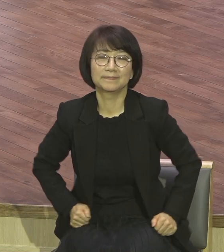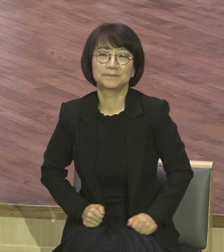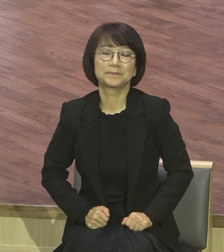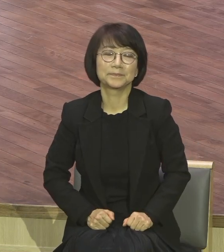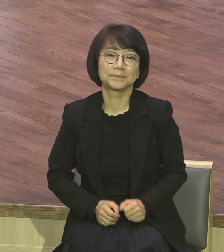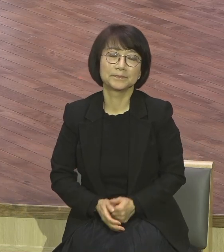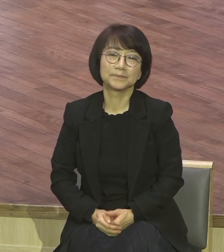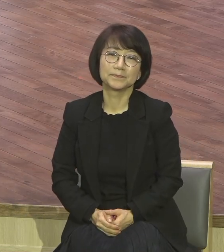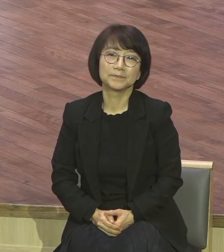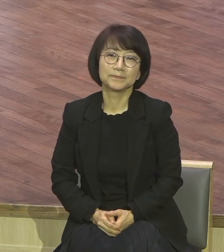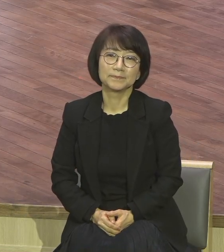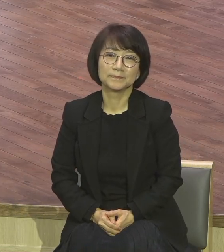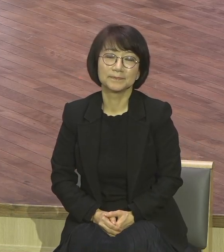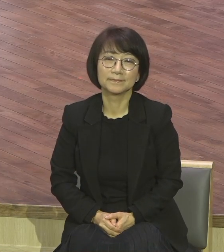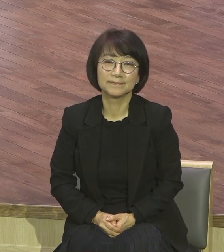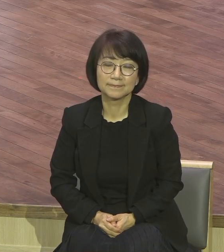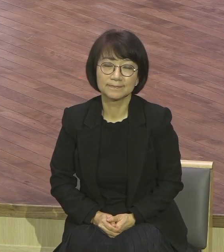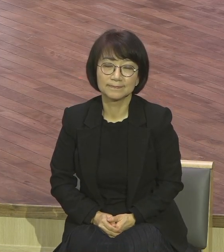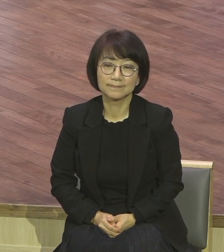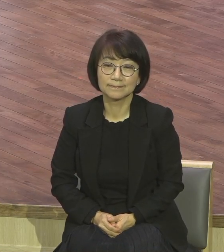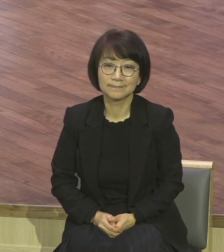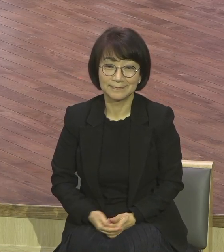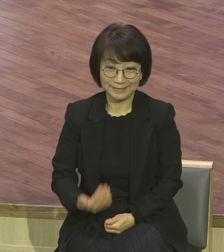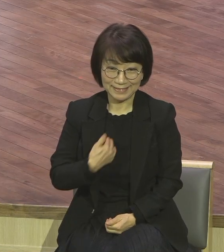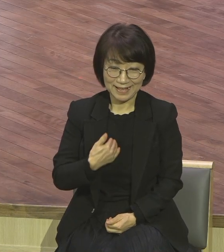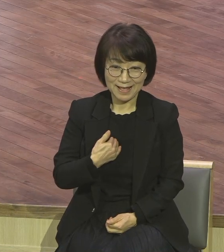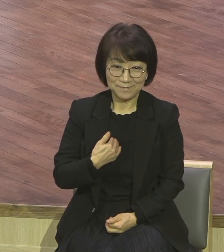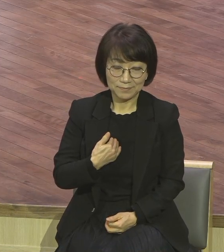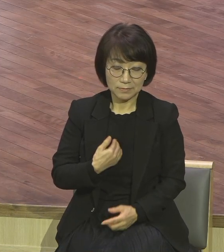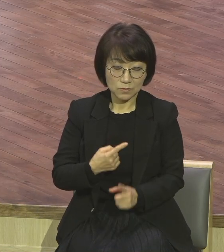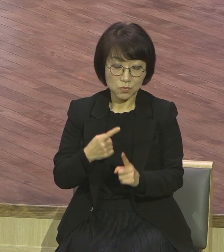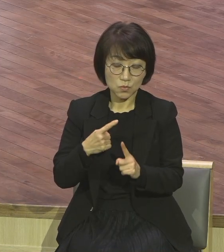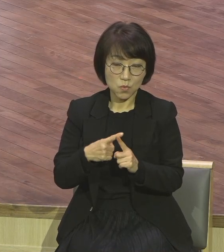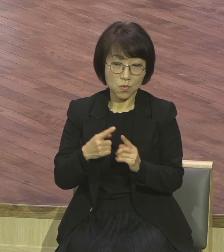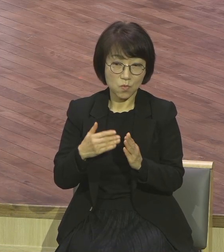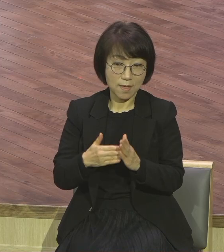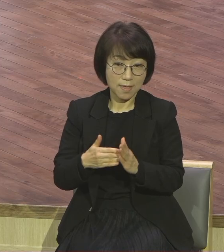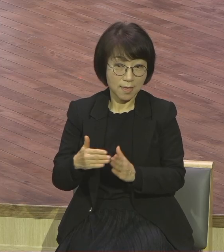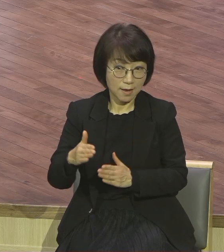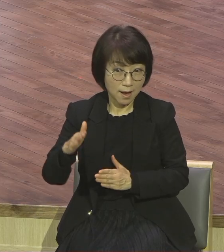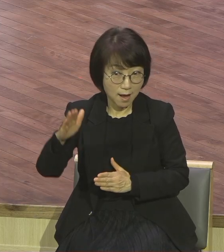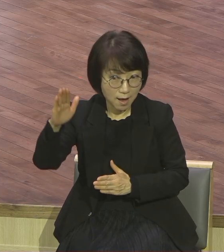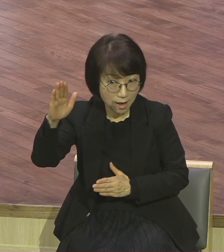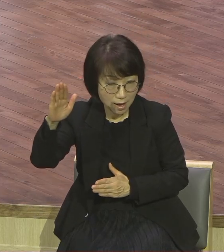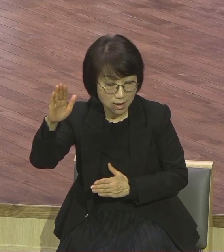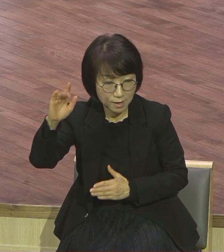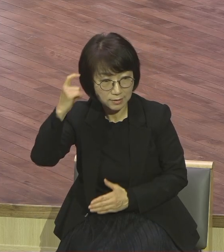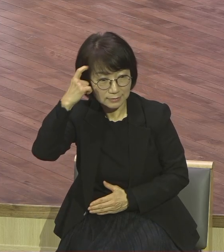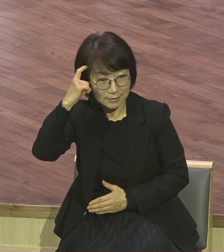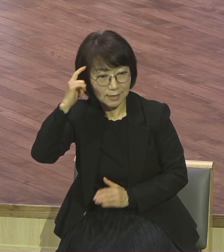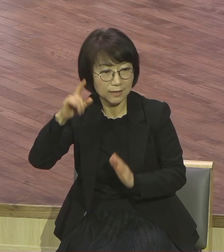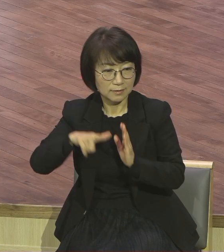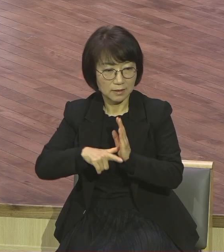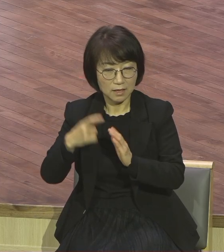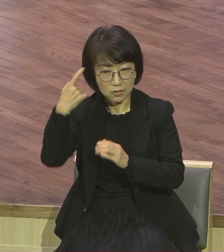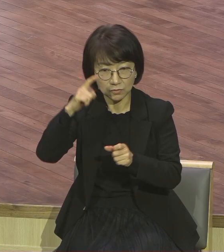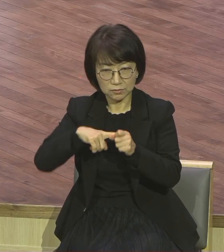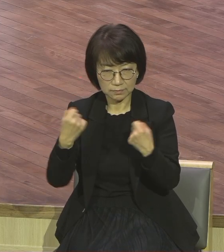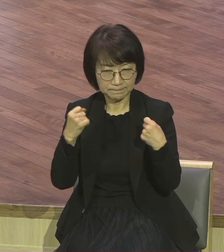일단 내가 예배 당에 간다는 그 마음만 가져도 여러분이 영직 자세가 확 달라집니다.